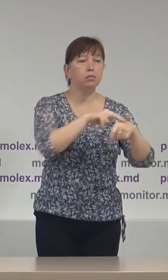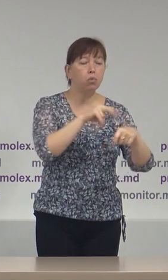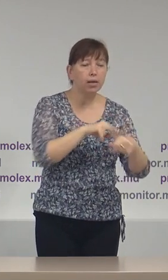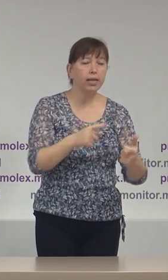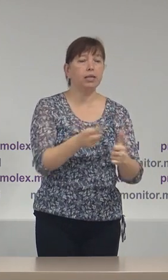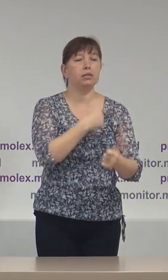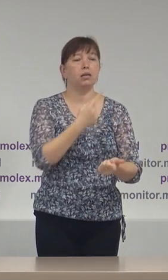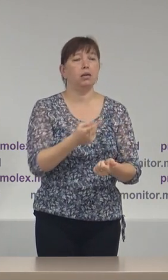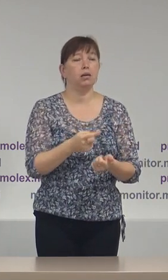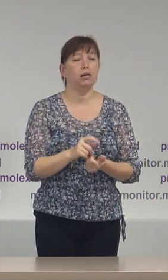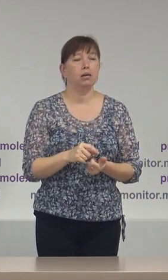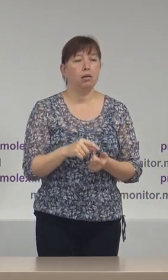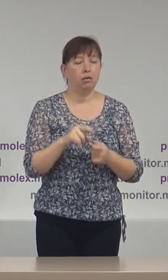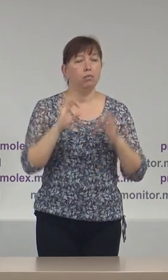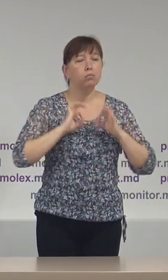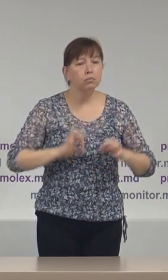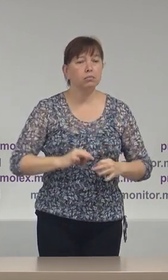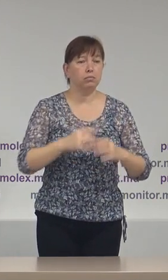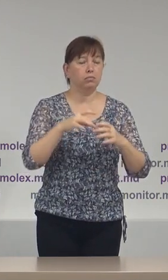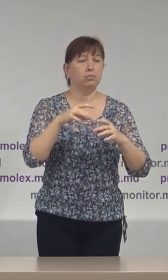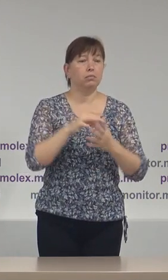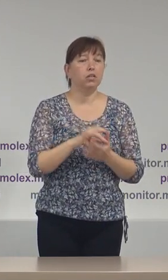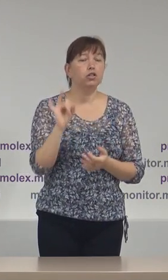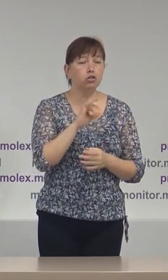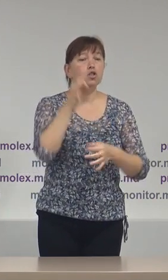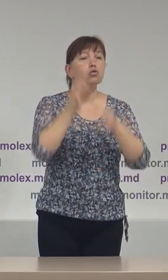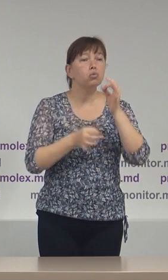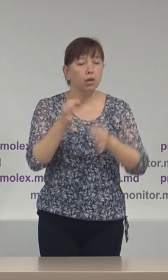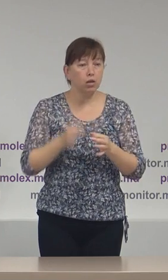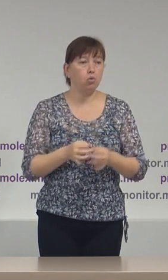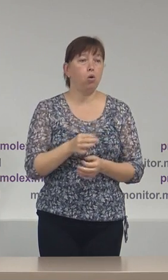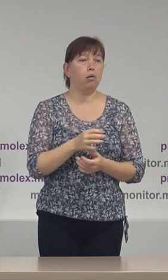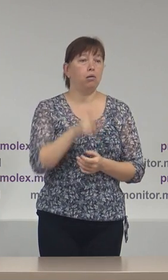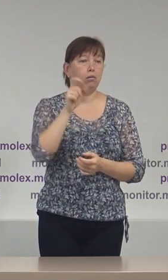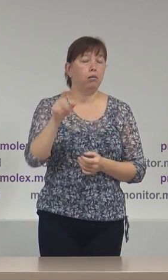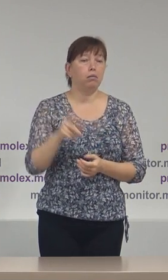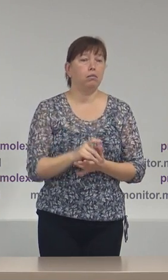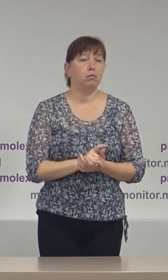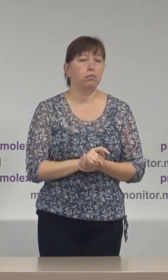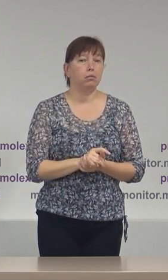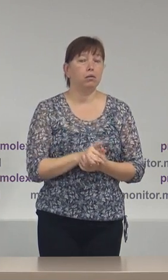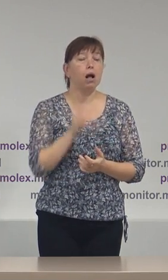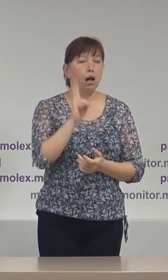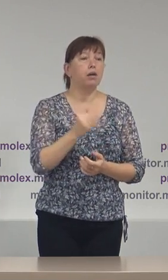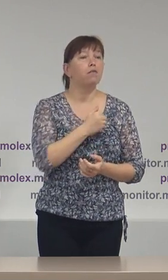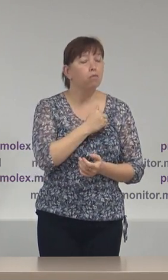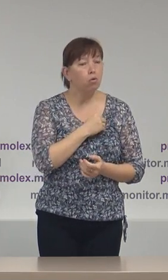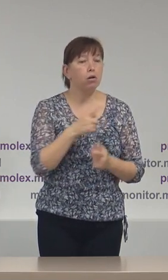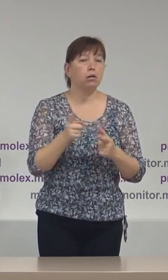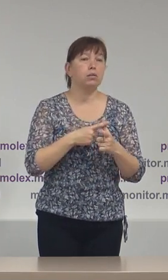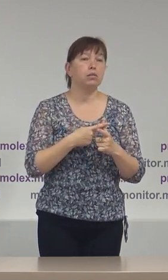organelor de direct cât și pentru judecători care vor sau